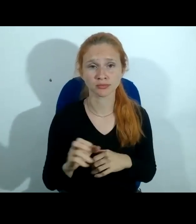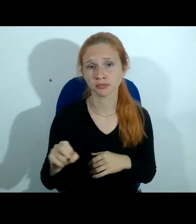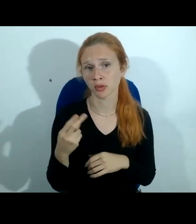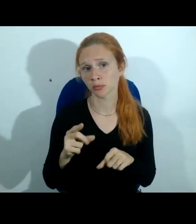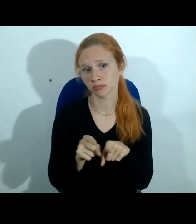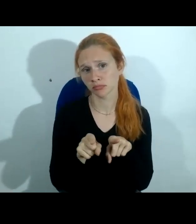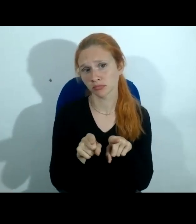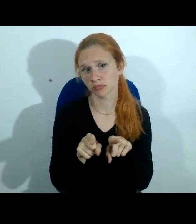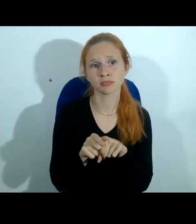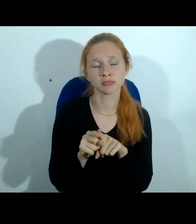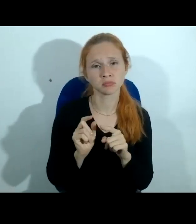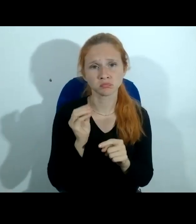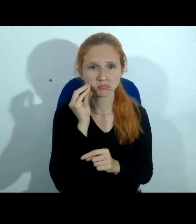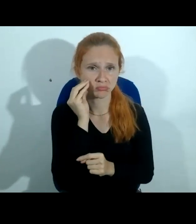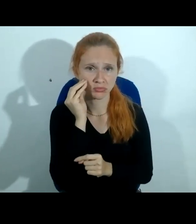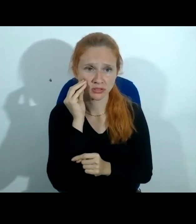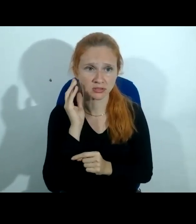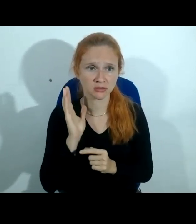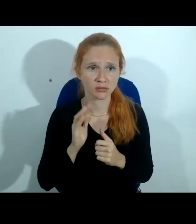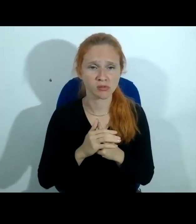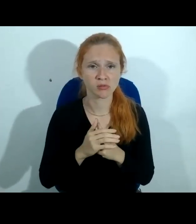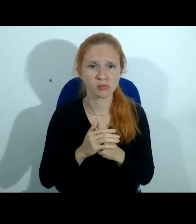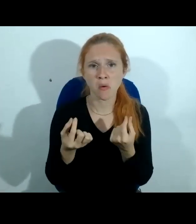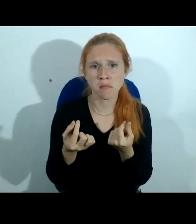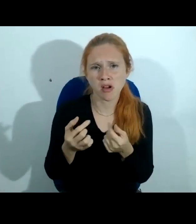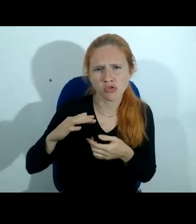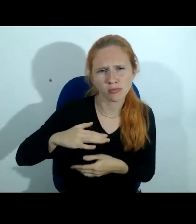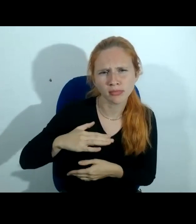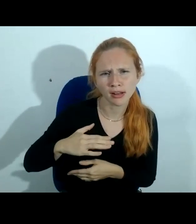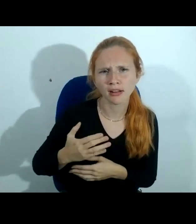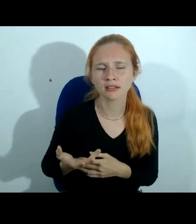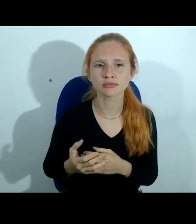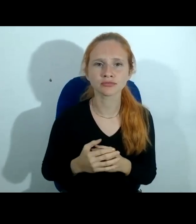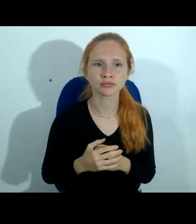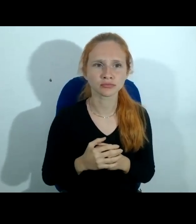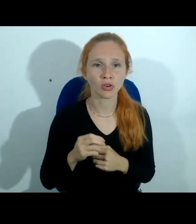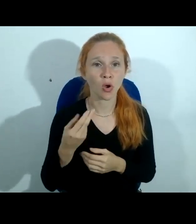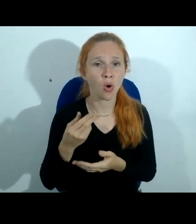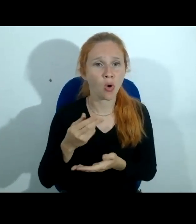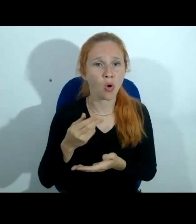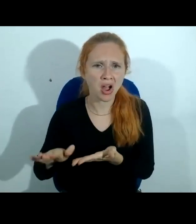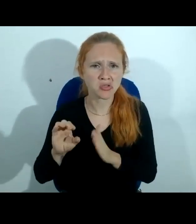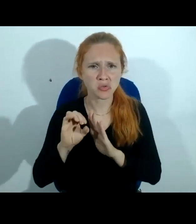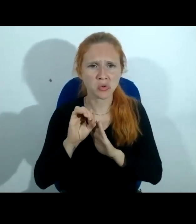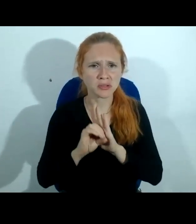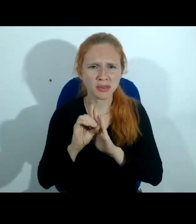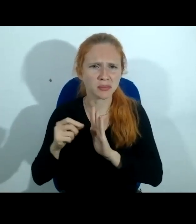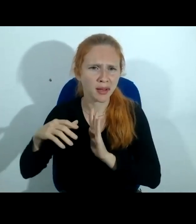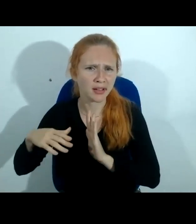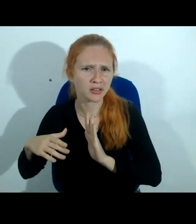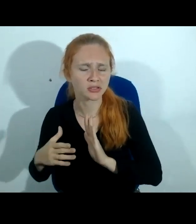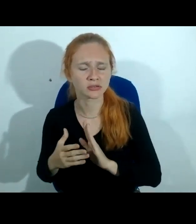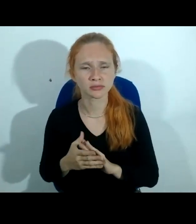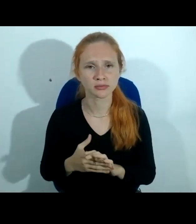caso de um baixo de um baixo valor de um baixo gasto orçamentário que seja mas é